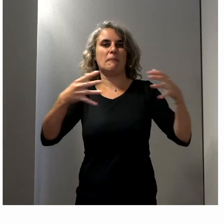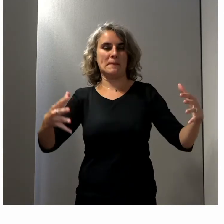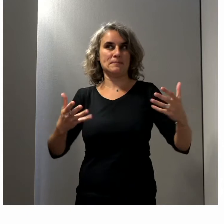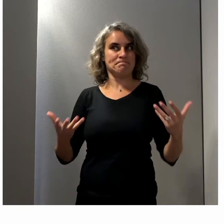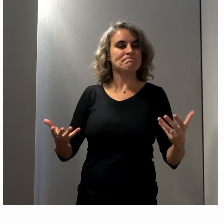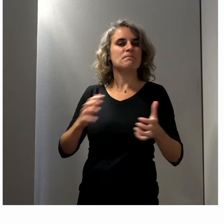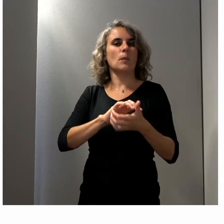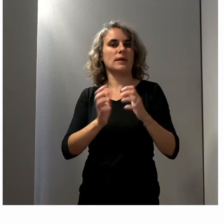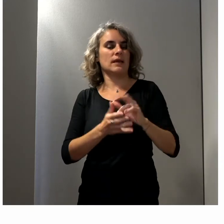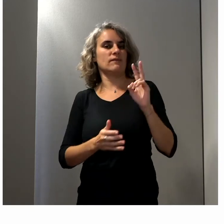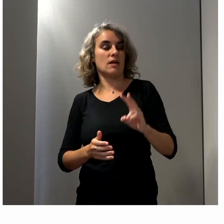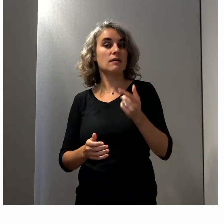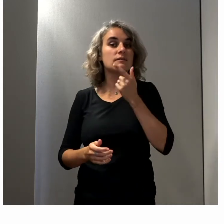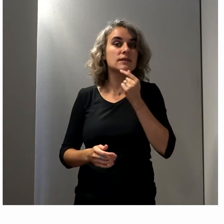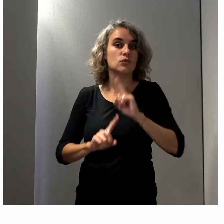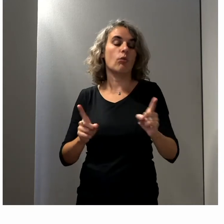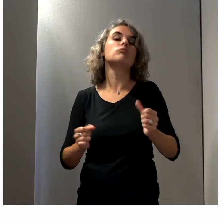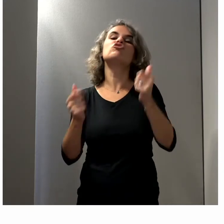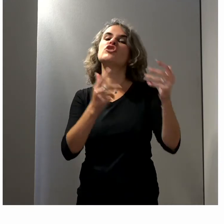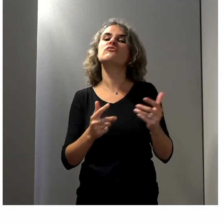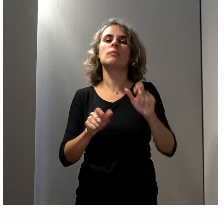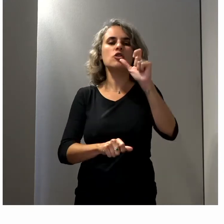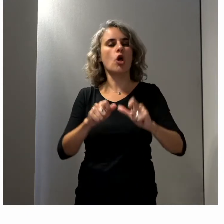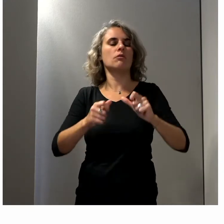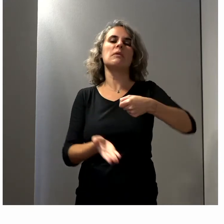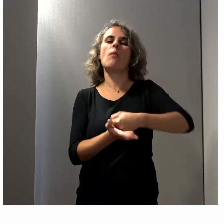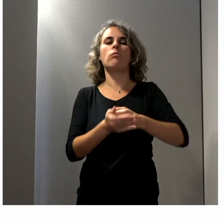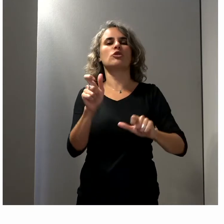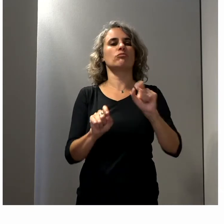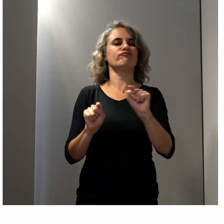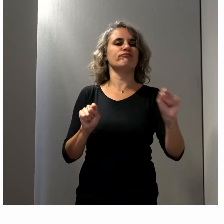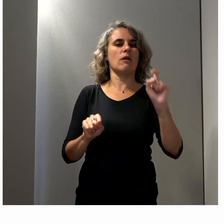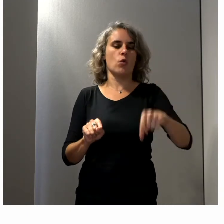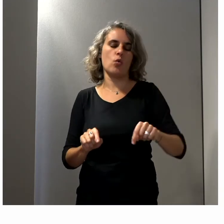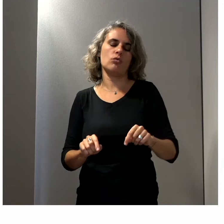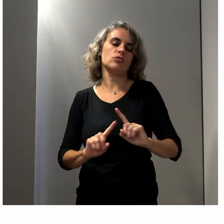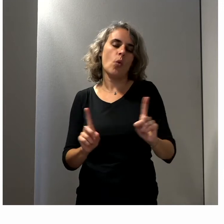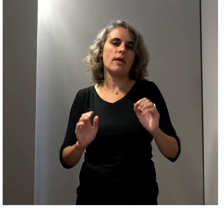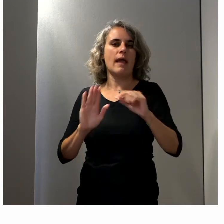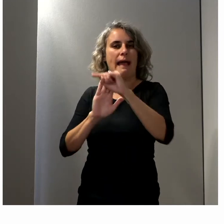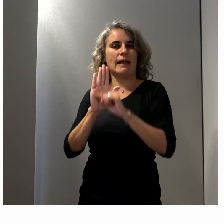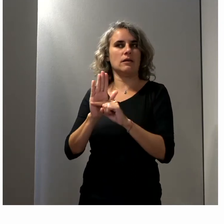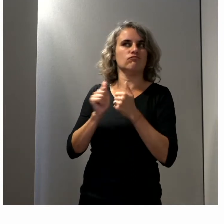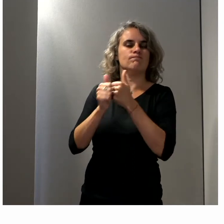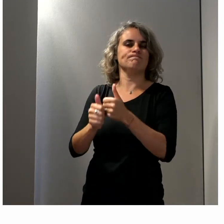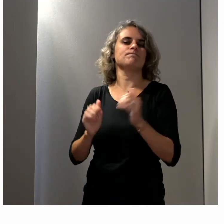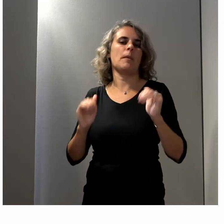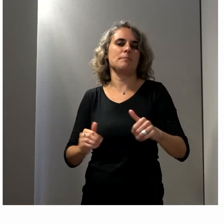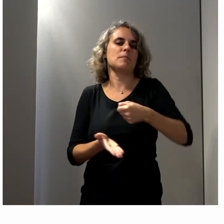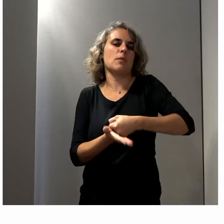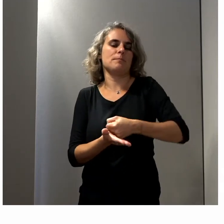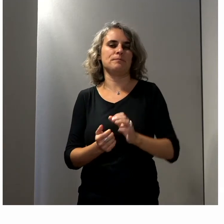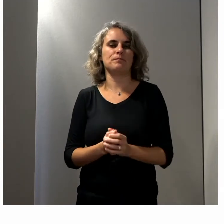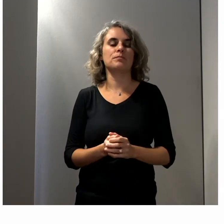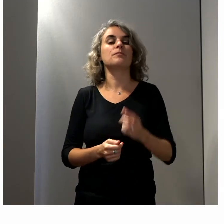malheureusement. Ce n'est pas qu'une histoire de quotas, mais il y a quand même des règles de base à respecter. Et ce qui a guidé la composition de notre